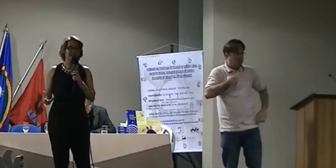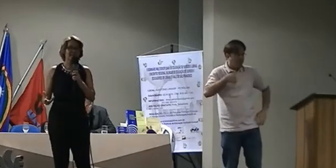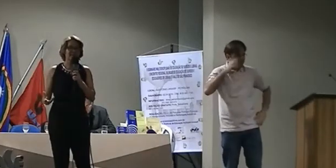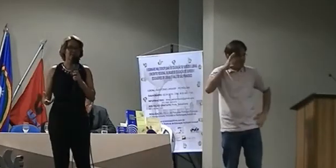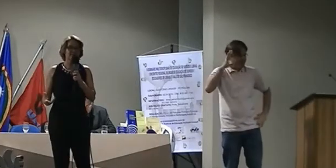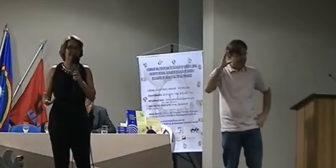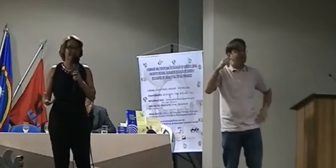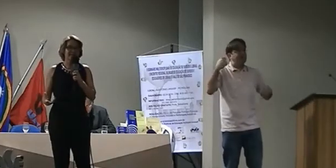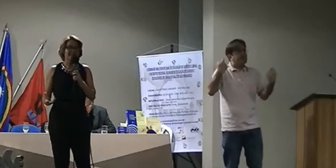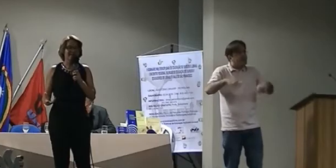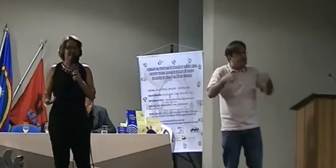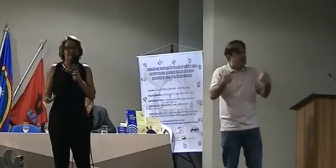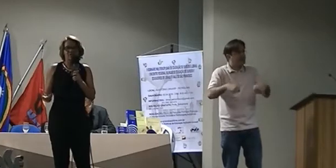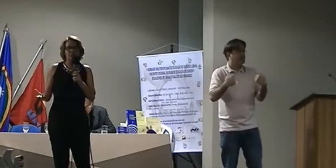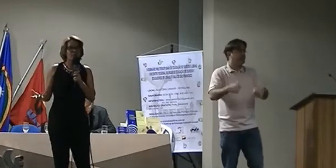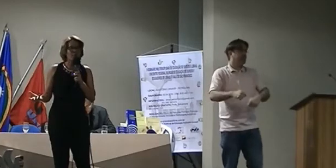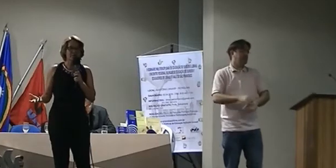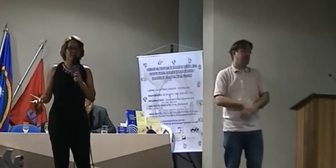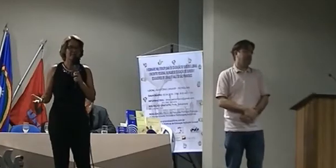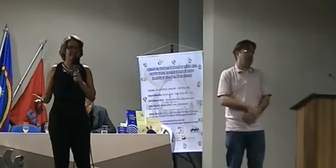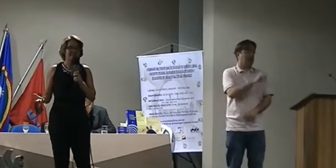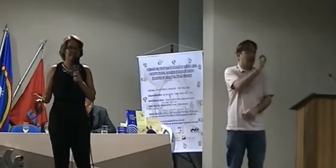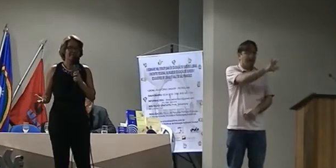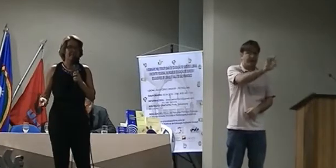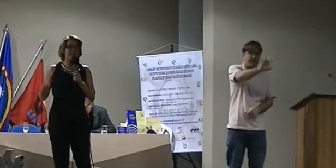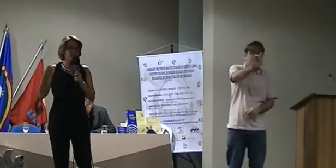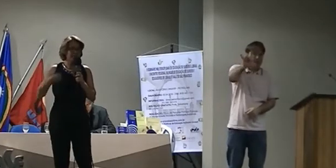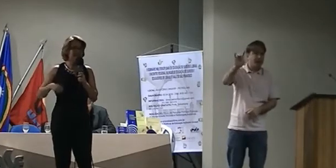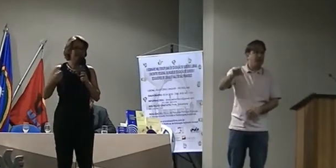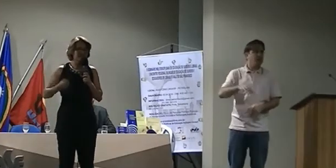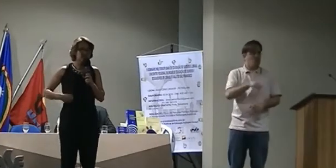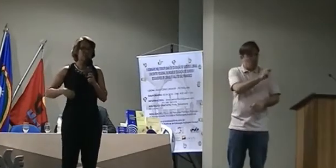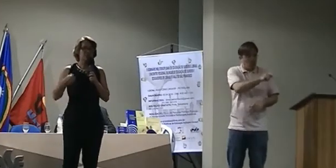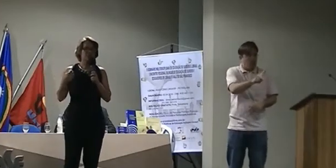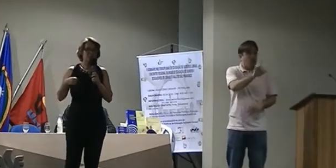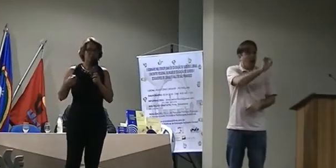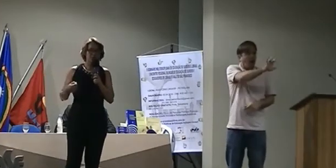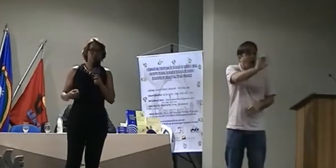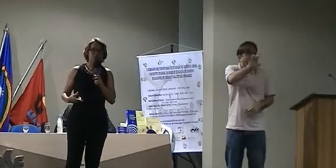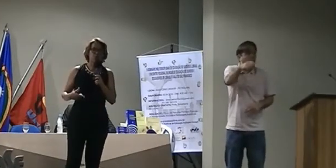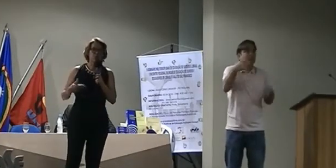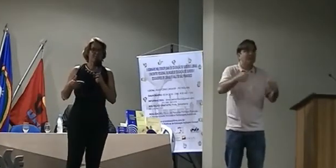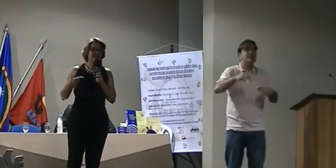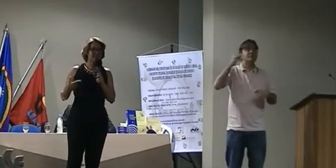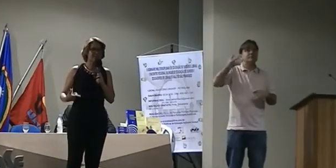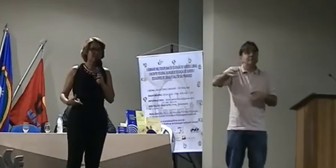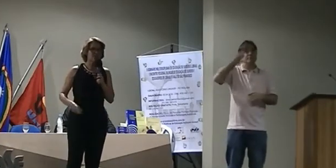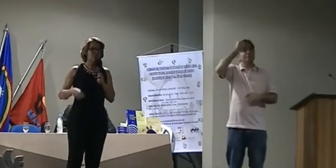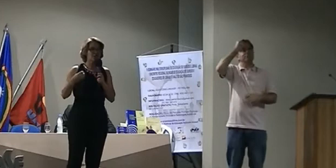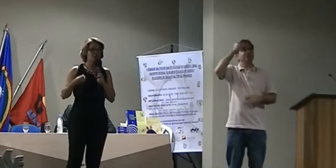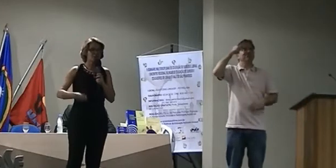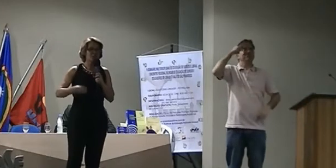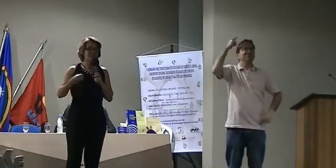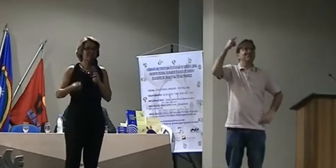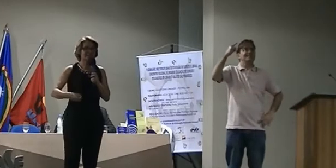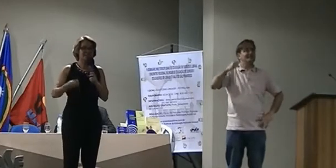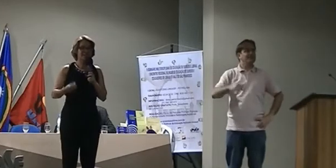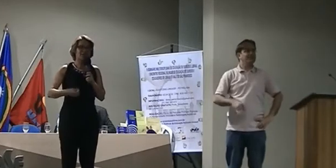sinais. Então, eu não vou conseguir. Eu preciso que esse professor, o alfabetizador, esteja na sala de aula